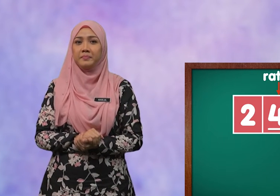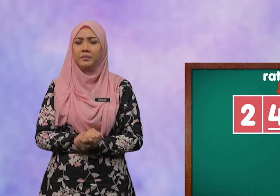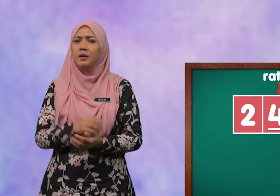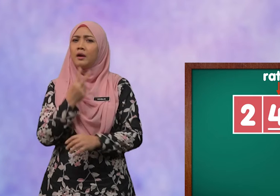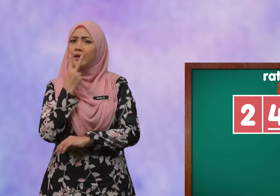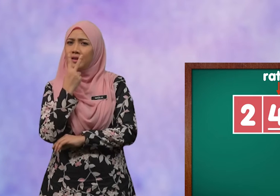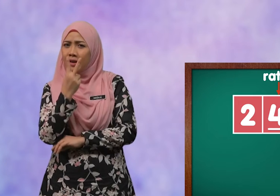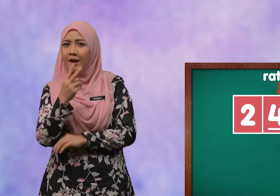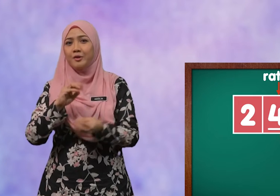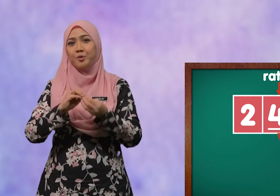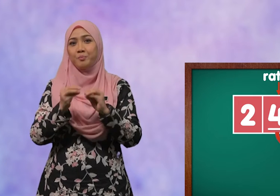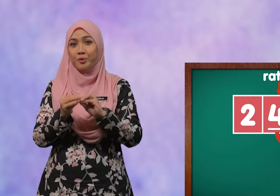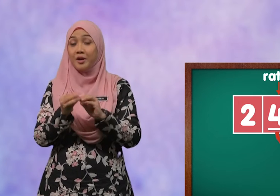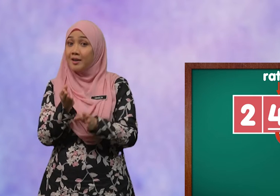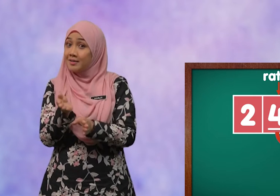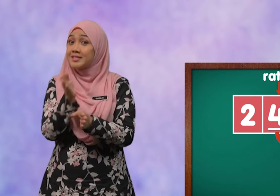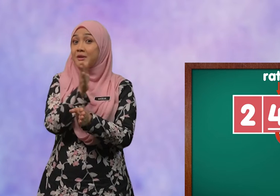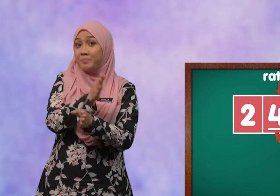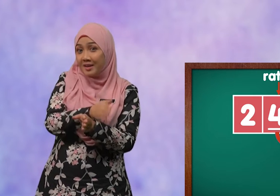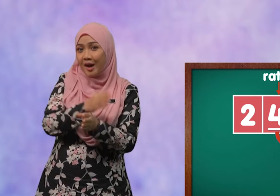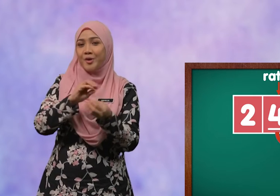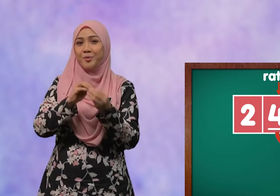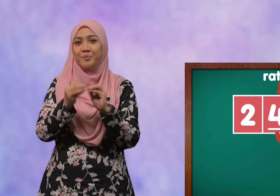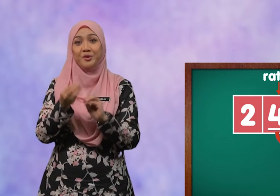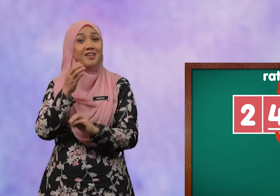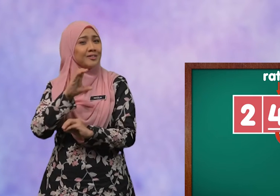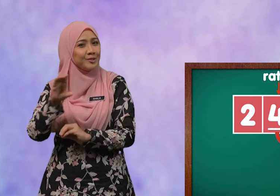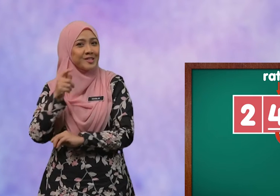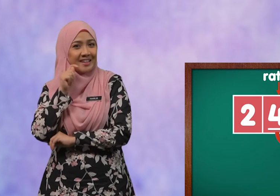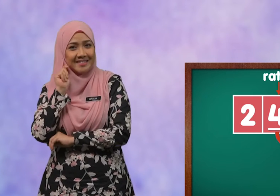Lihat nombor di sebelah nombor ratus tadi.